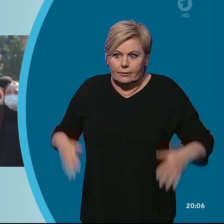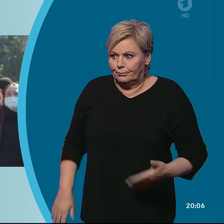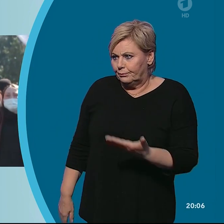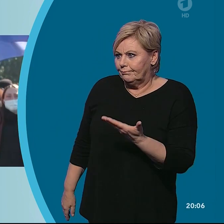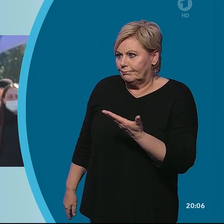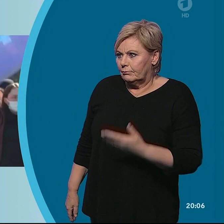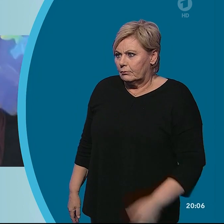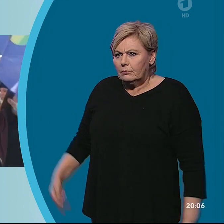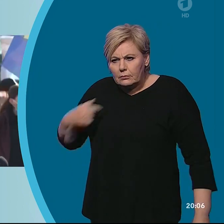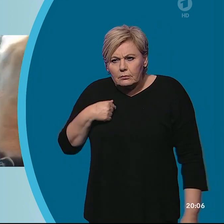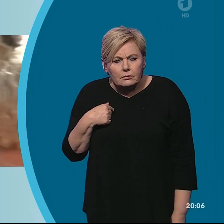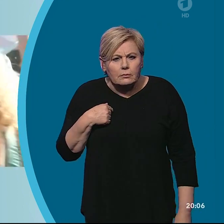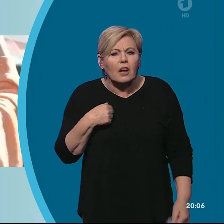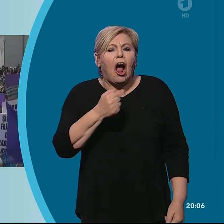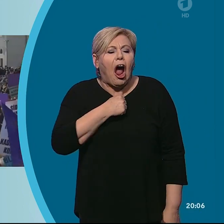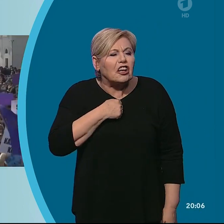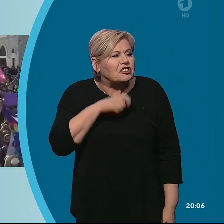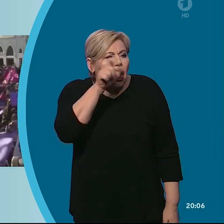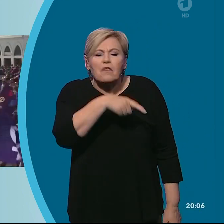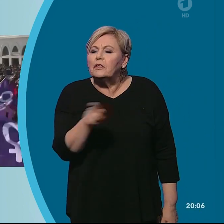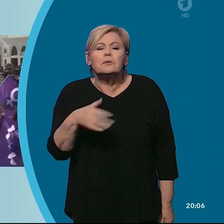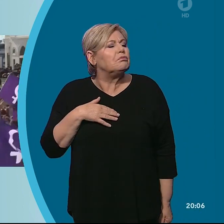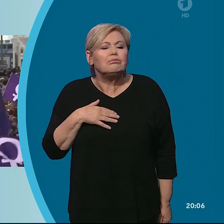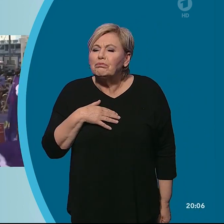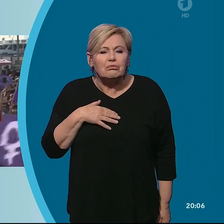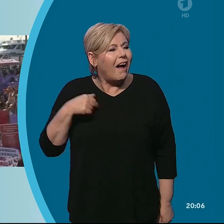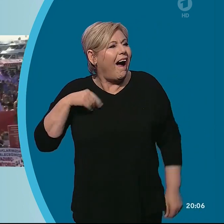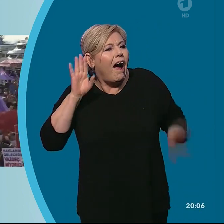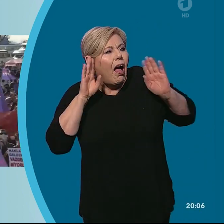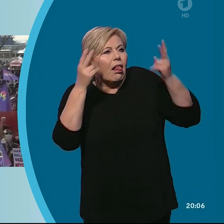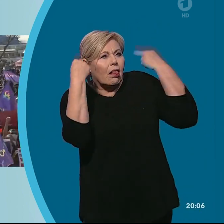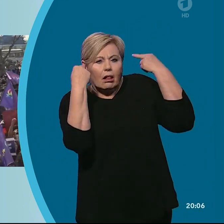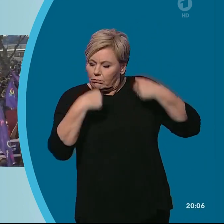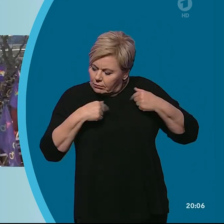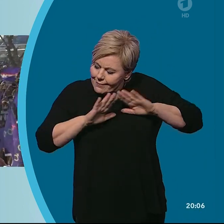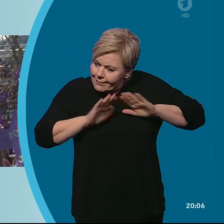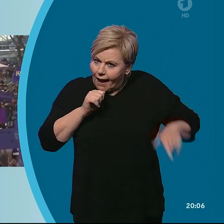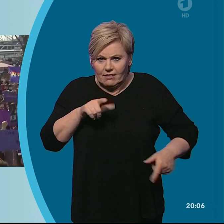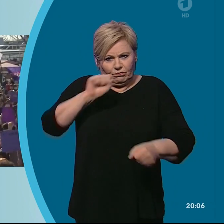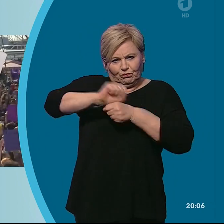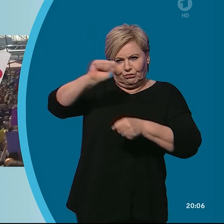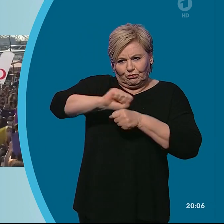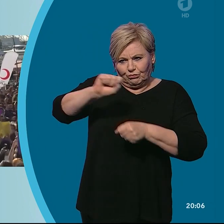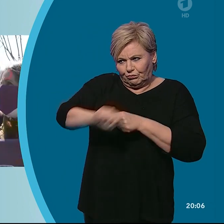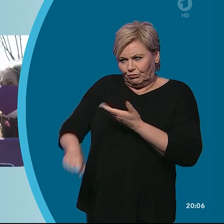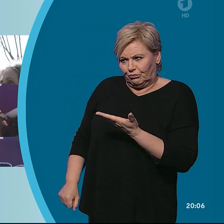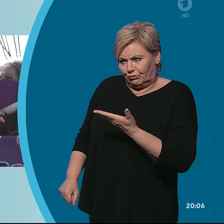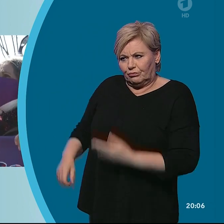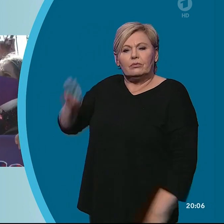Wir haben keine Angst vor euch und werden euch nicht gehorchen, rufen die Frauen auf der Demo in Istanbul immer wieder. Sie